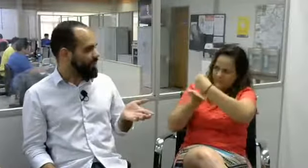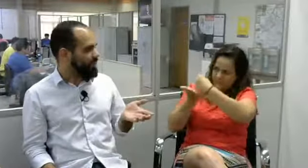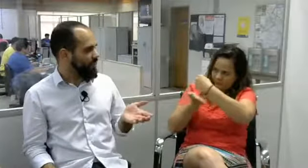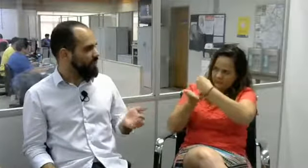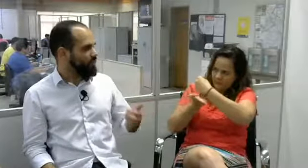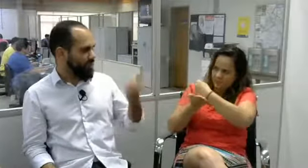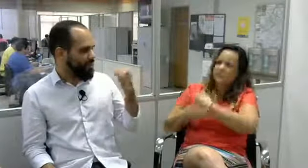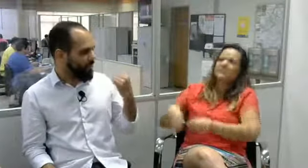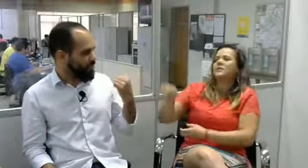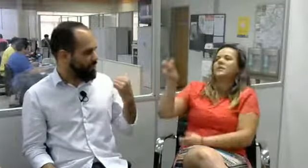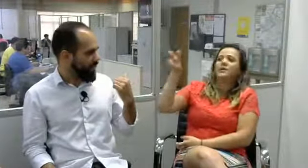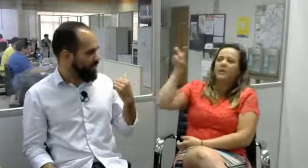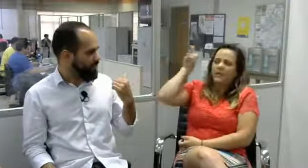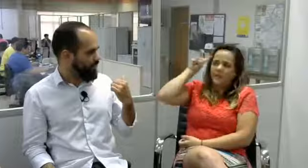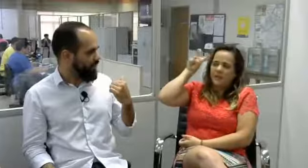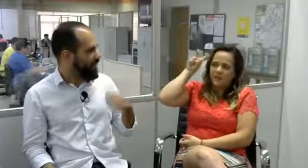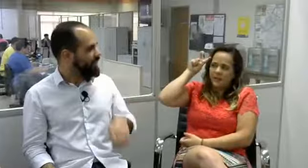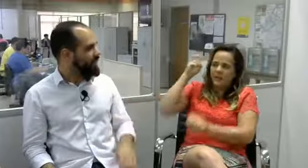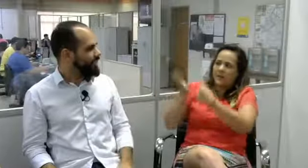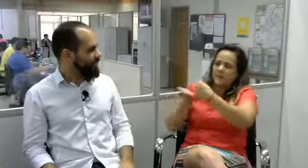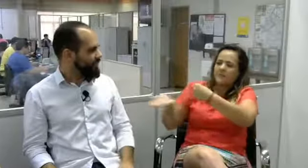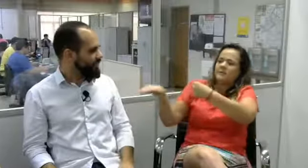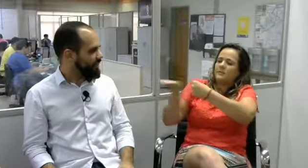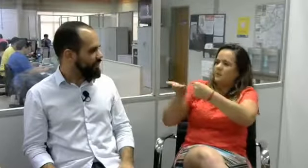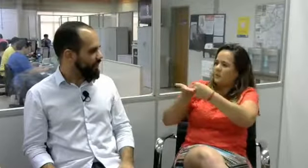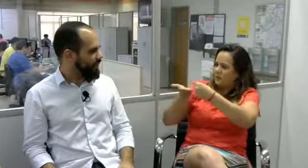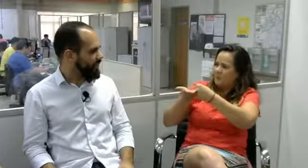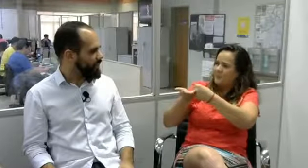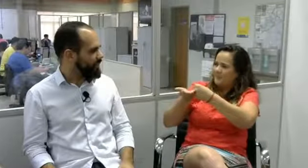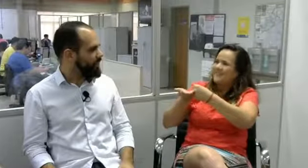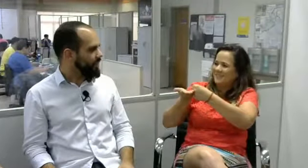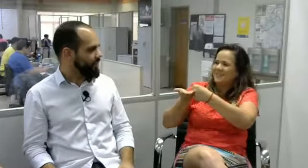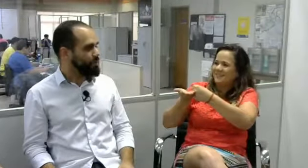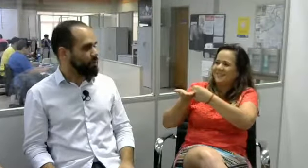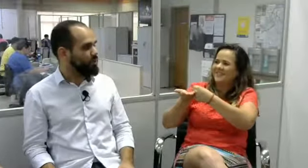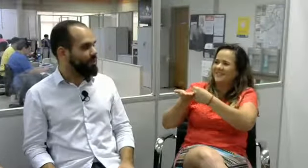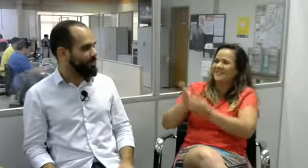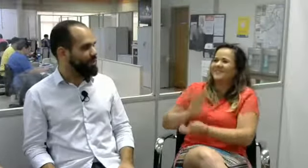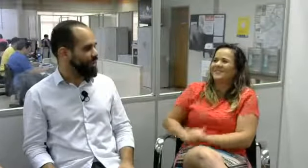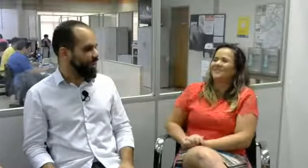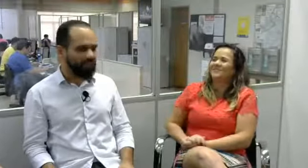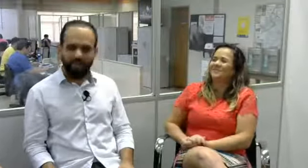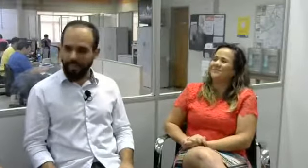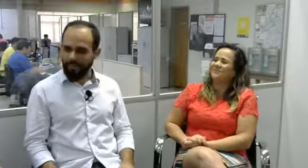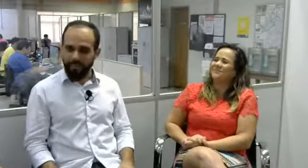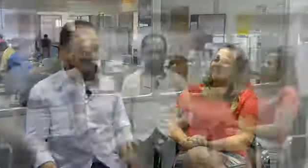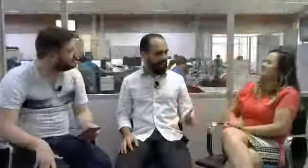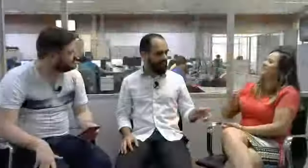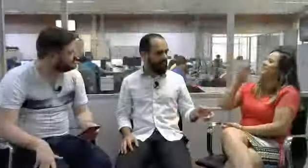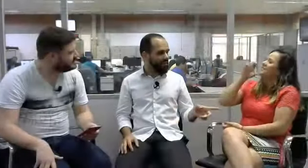-feiras nós temos o curso básico lá, e as quintas-feiras nós temos o curso intermediário também. Além desse